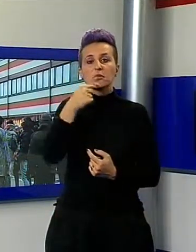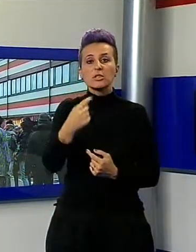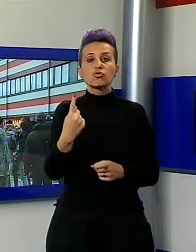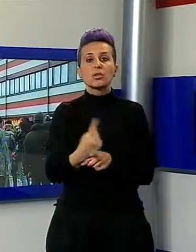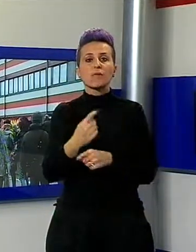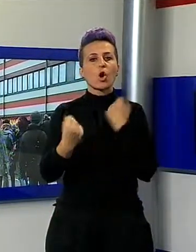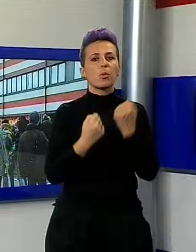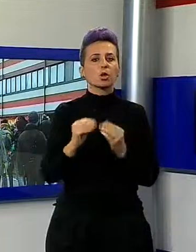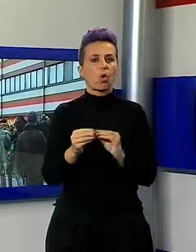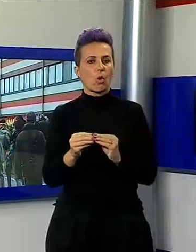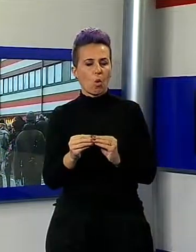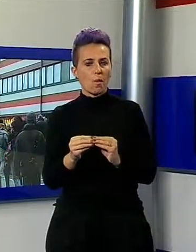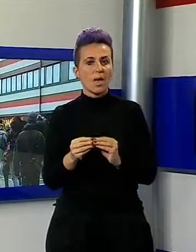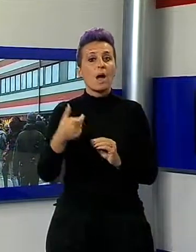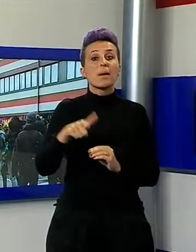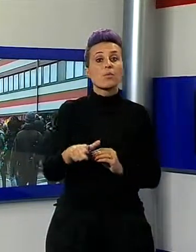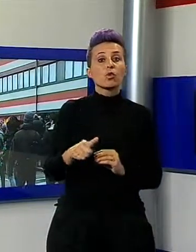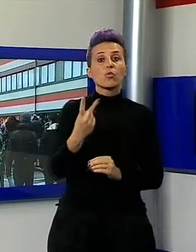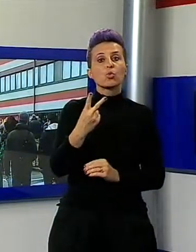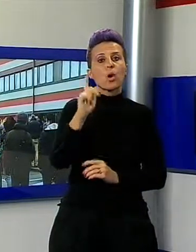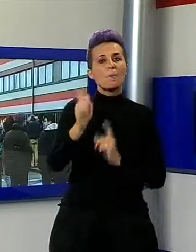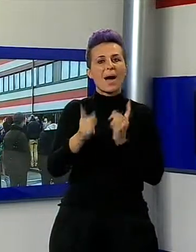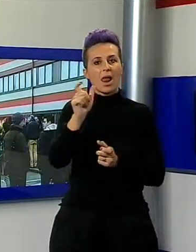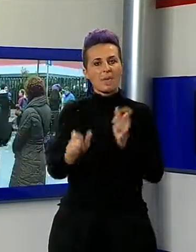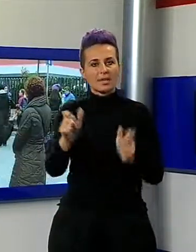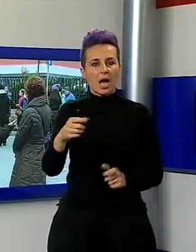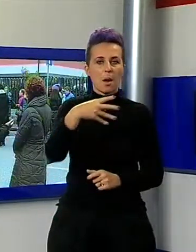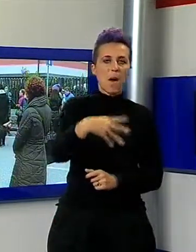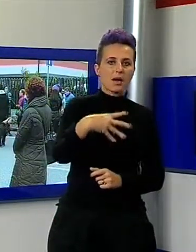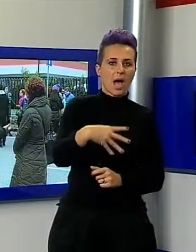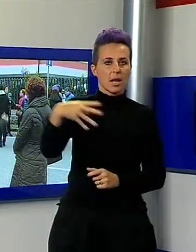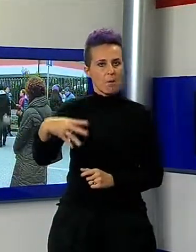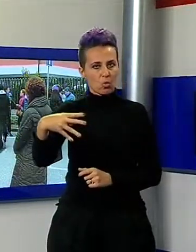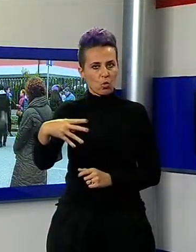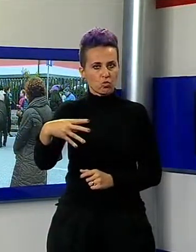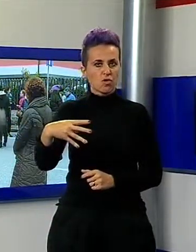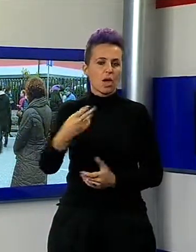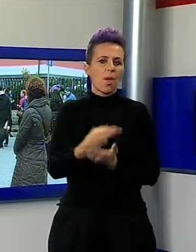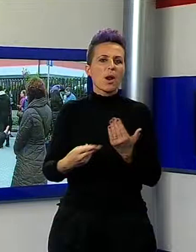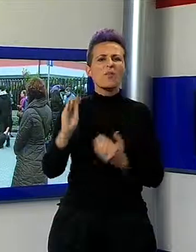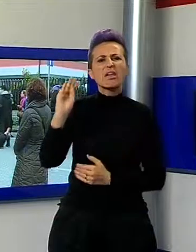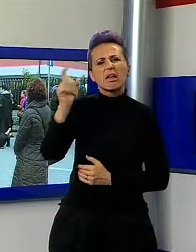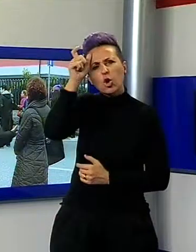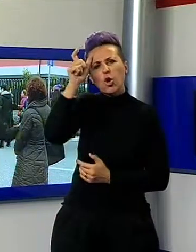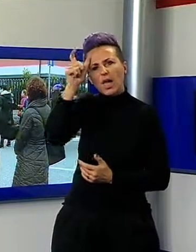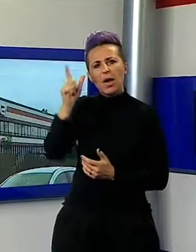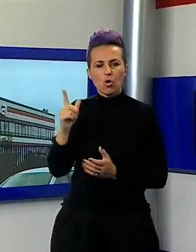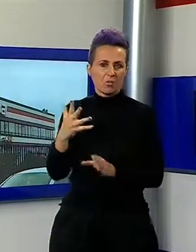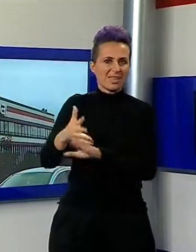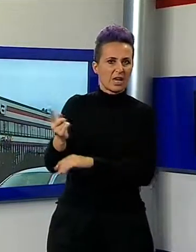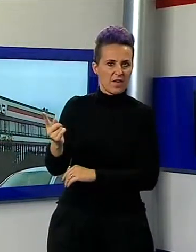interpellanze dei parlamentari Mariani e Marcucci, i sindacati, nel prossimo incontro fissato con l'azienda per lunedì prossimo,